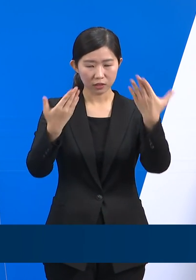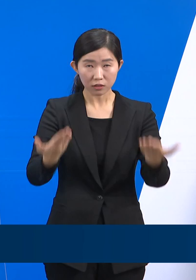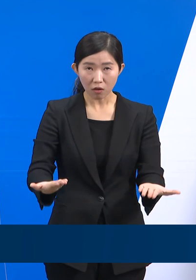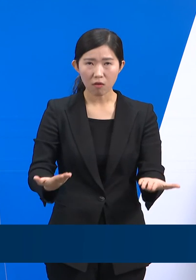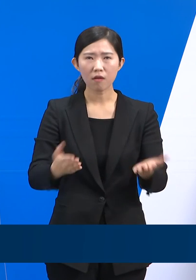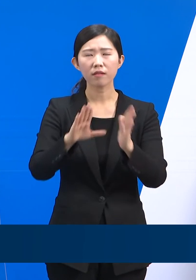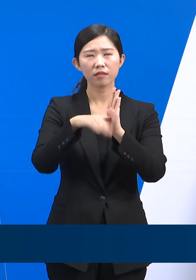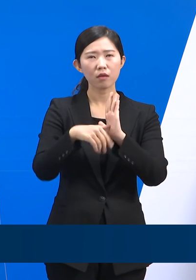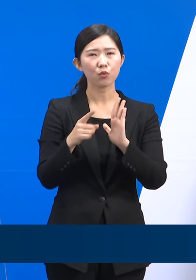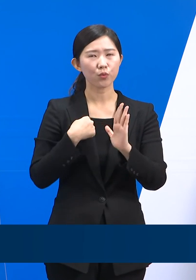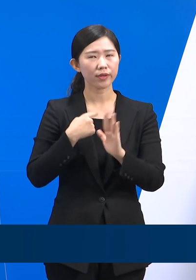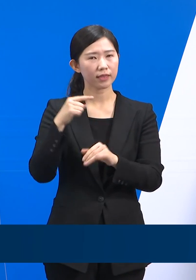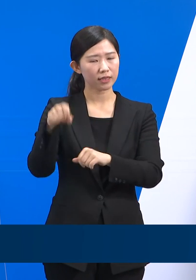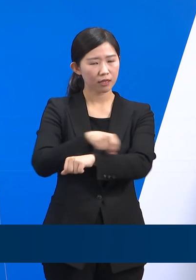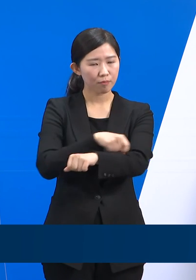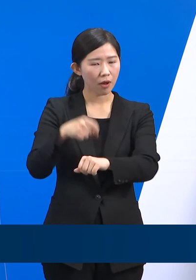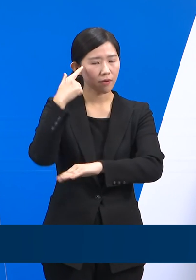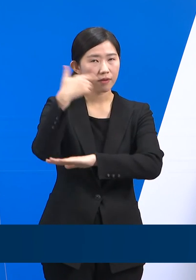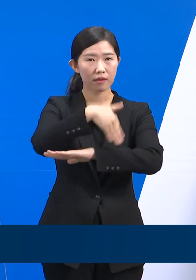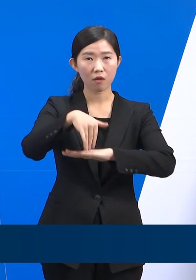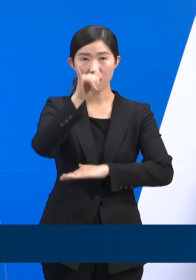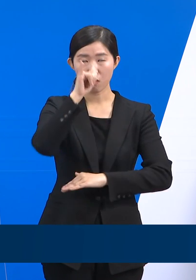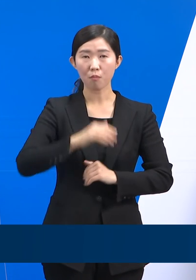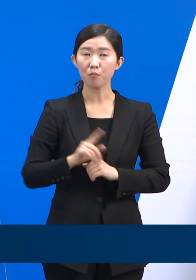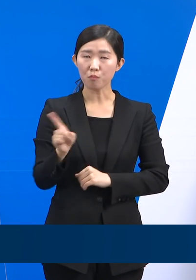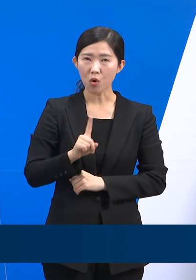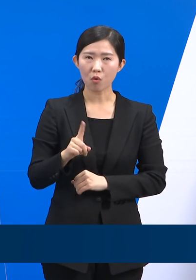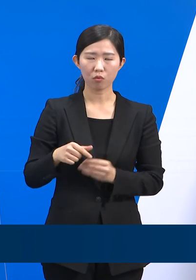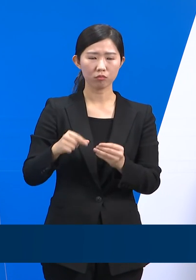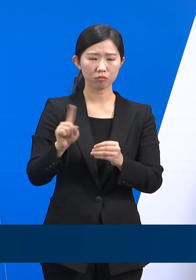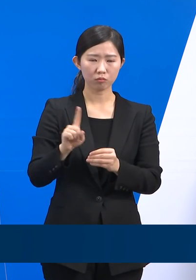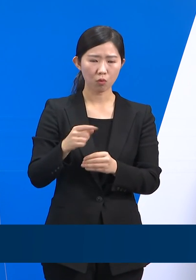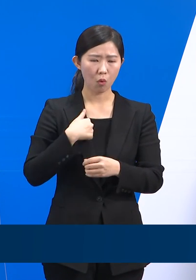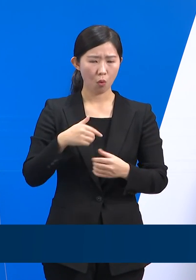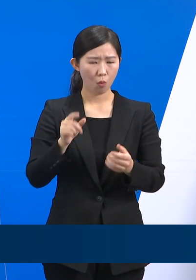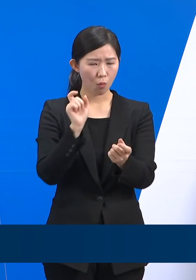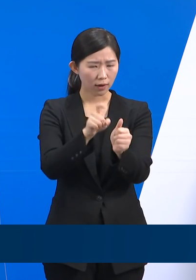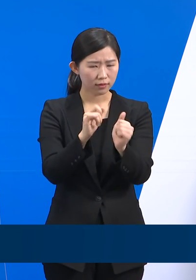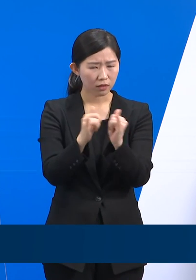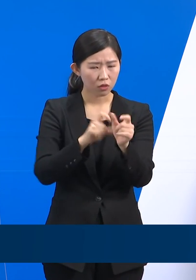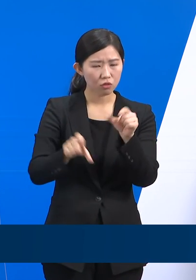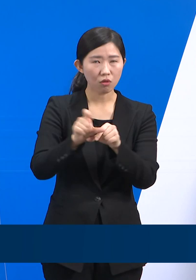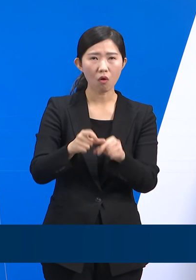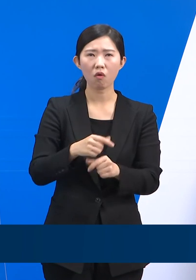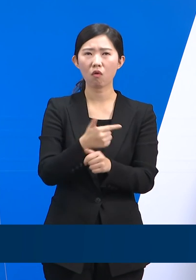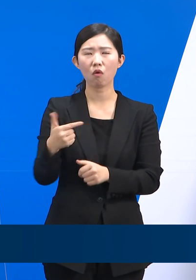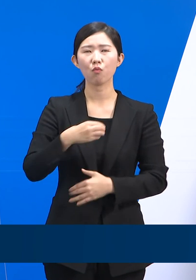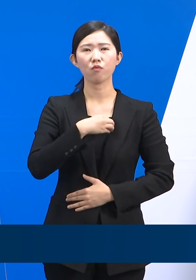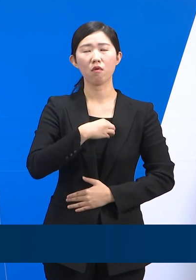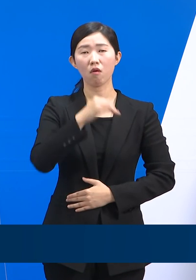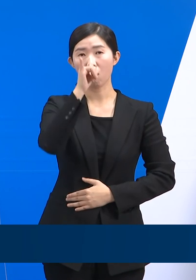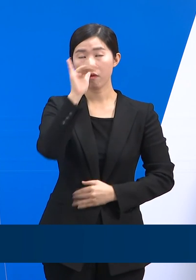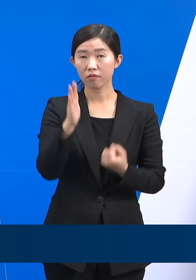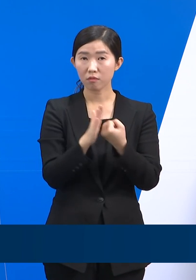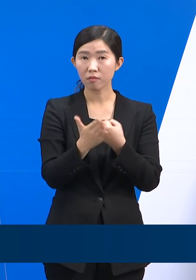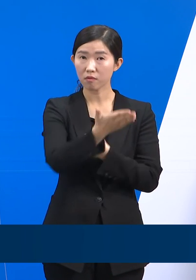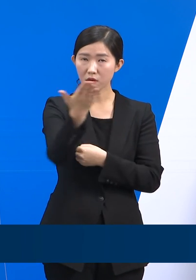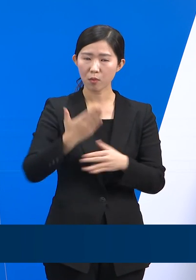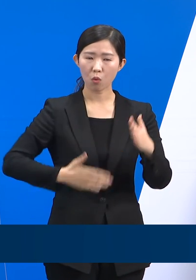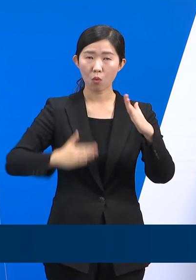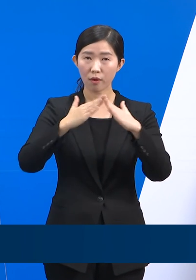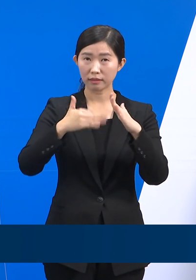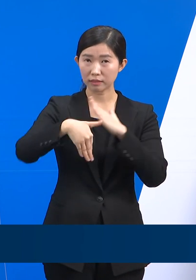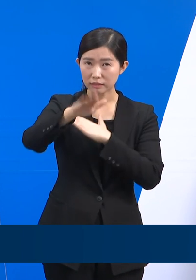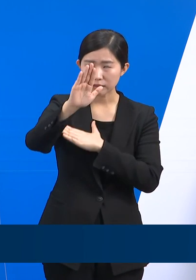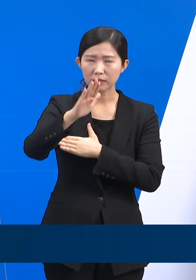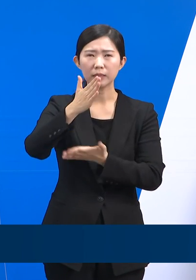우세종으로 자리 잡으면서 명절 연휴 변이 확산 및 확진자 급증이 우려되는 상황입니다. 도민 여러분께서는 가급적 고향 방문을 자제해 주시기